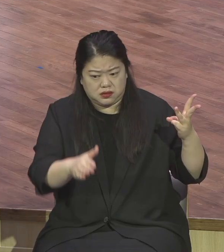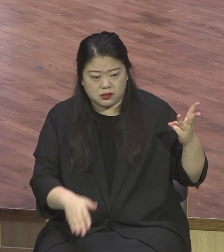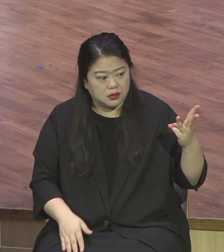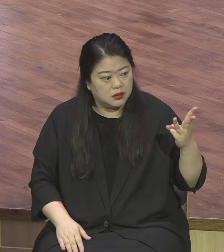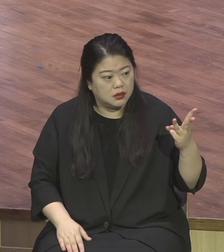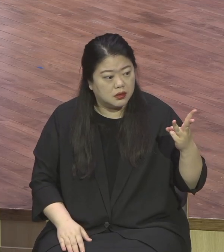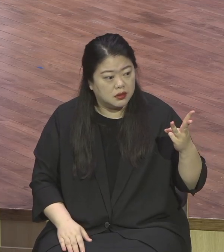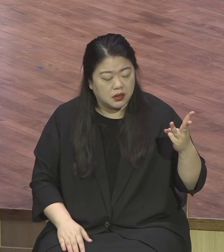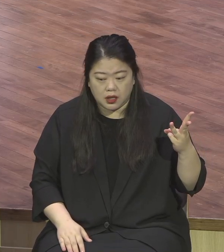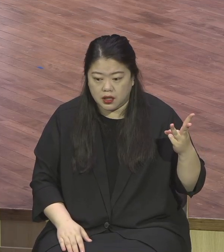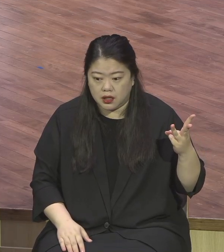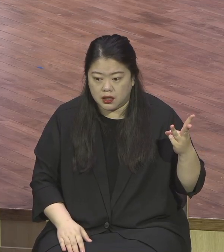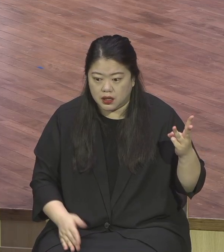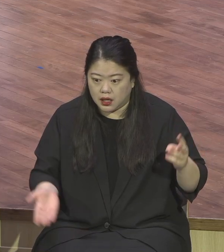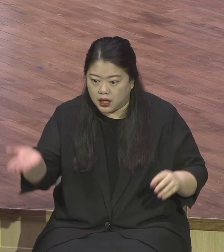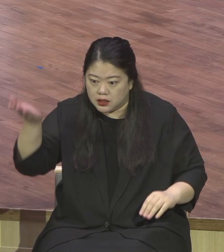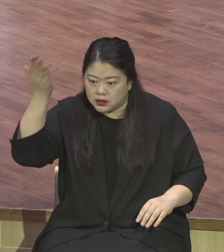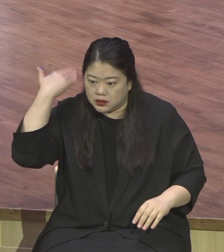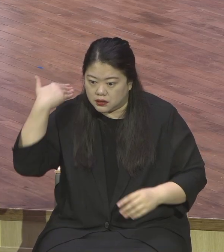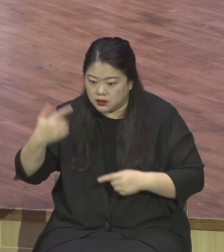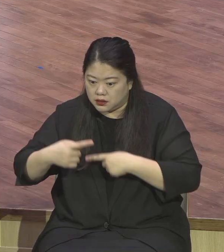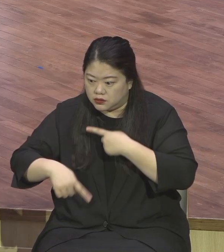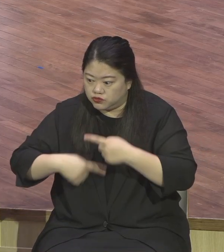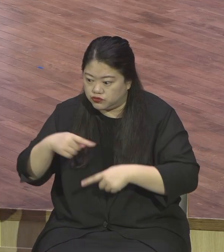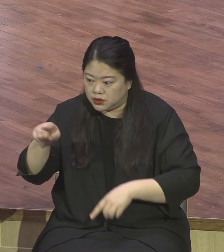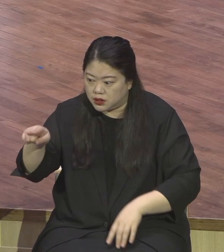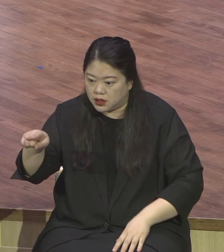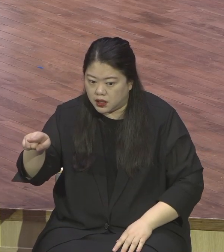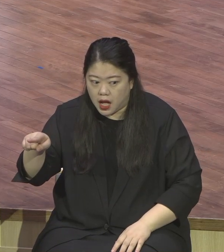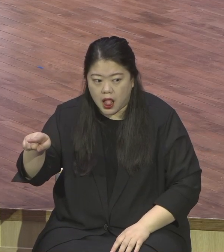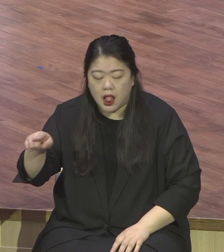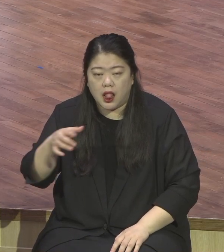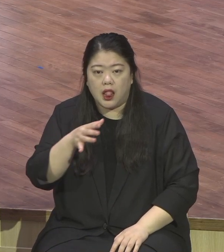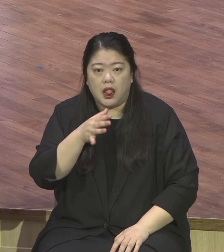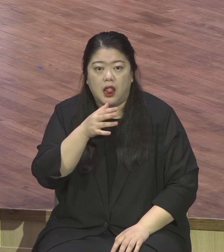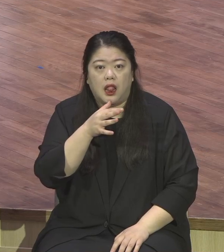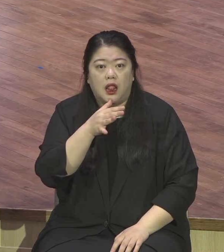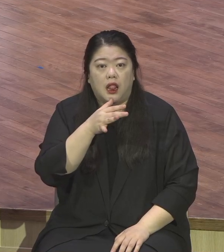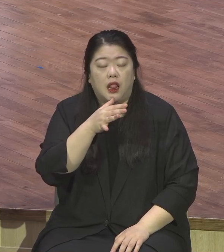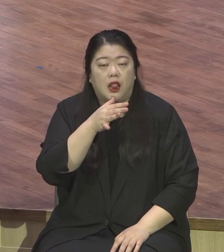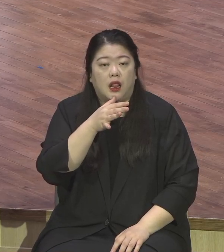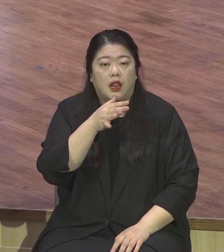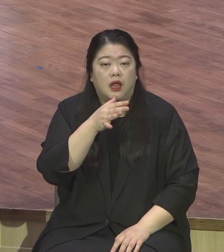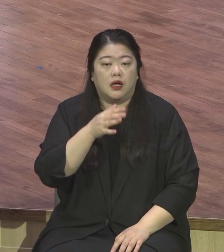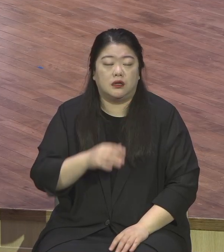통곡해 누가 보고 22장 61질에 보면요 이 장면을 이렇게 설명합니다